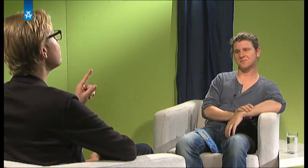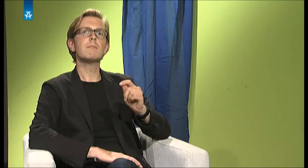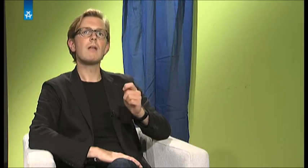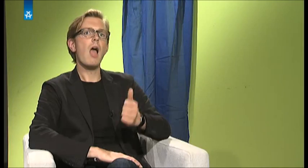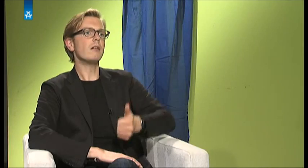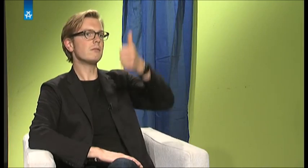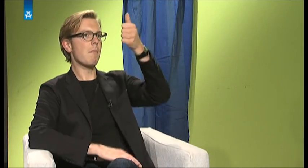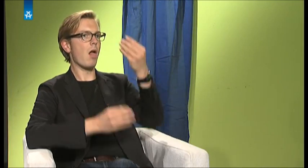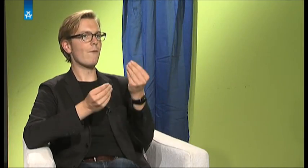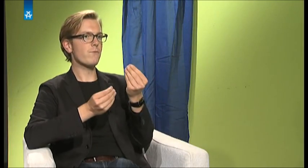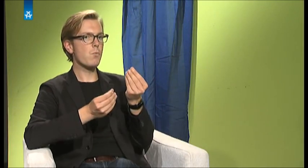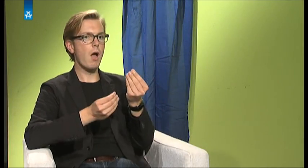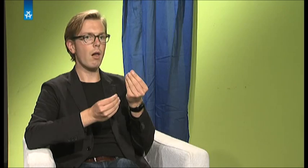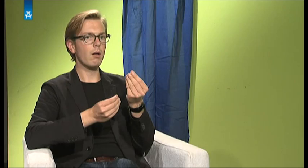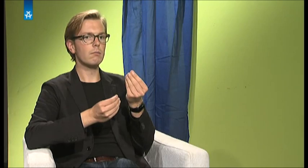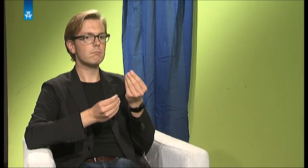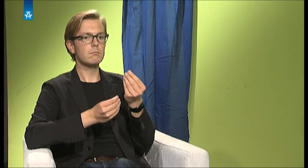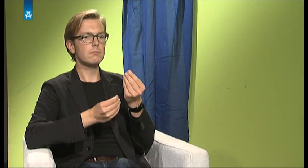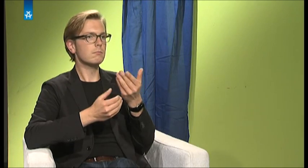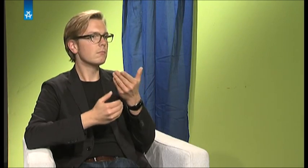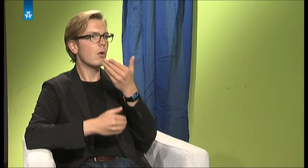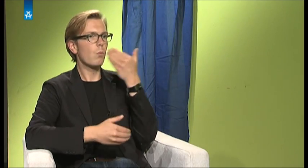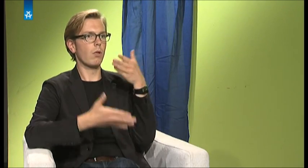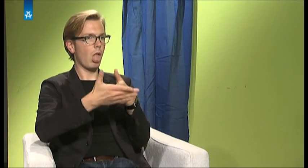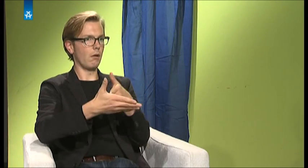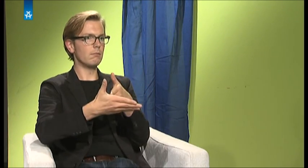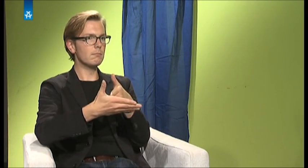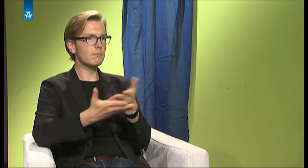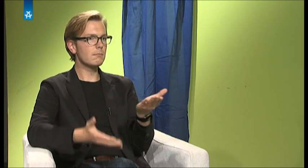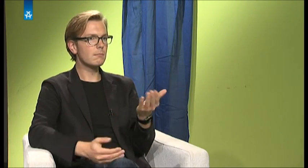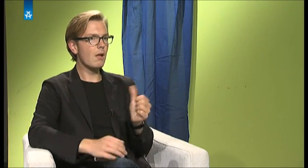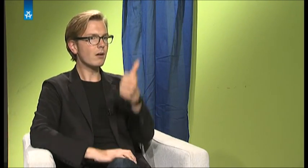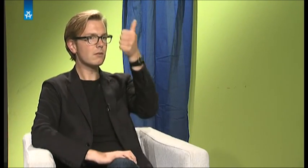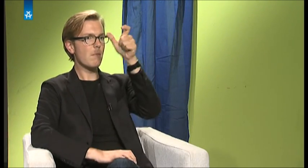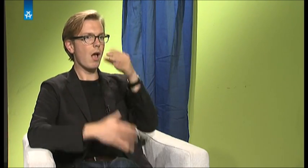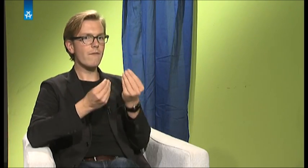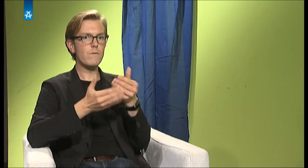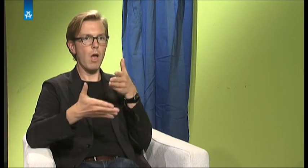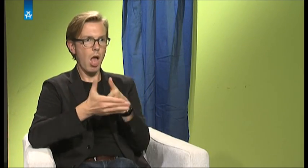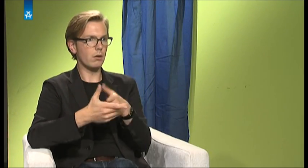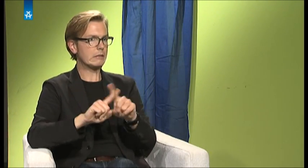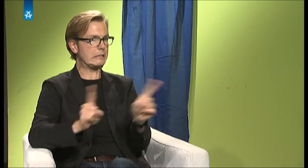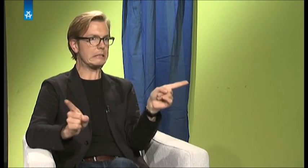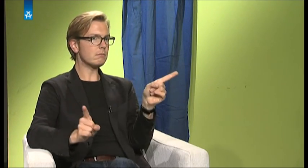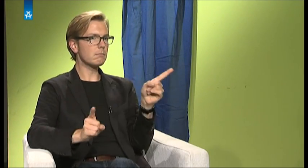Also ich hatte das erste Mal das Gefühl, dass ich nicht auf Barrieren stoße. Das war abhängig von der Kommunikation. Ich konnte